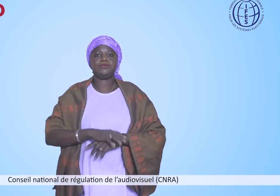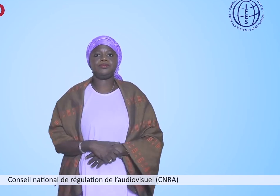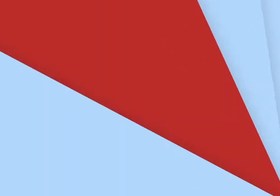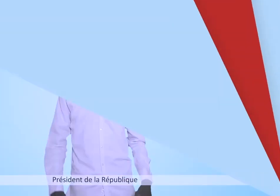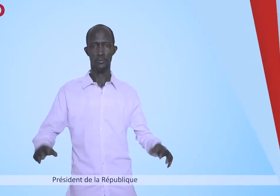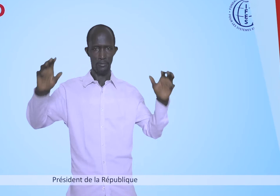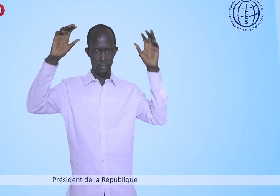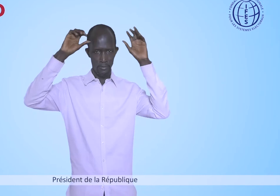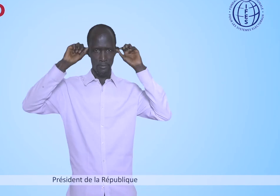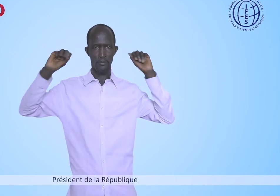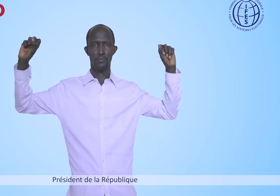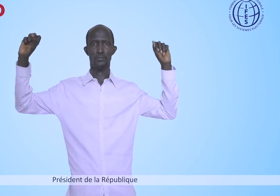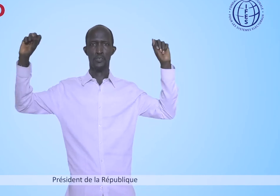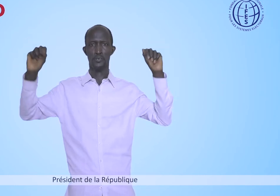Président de la République